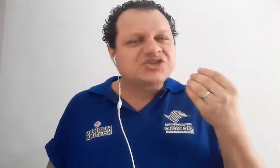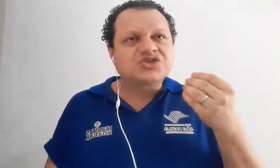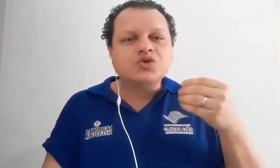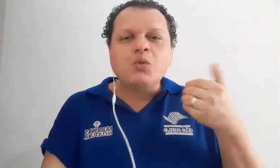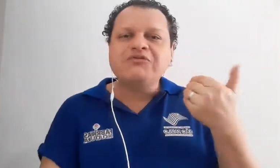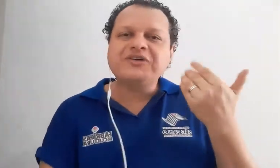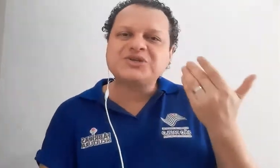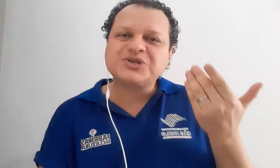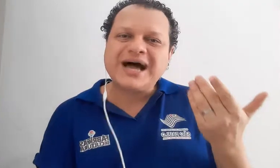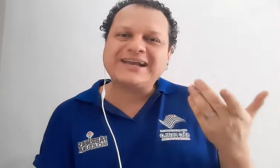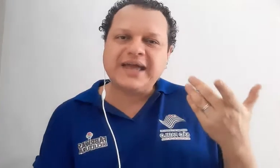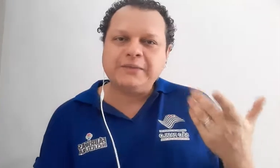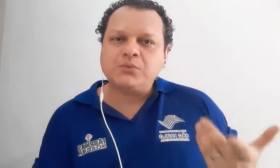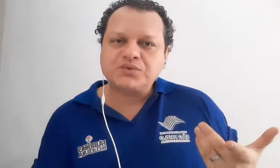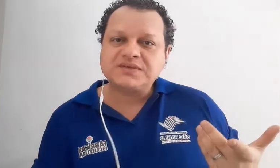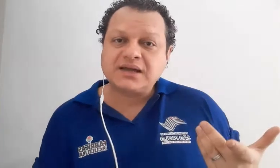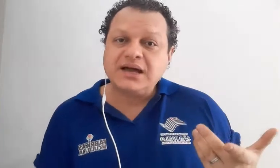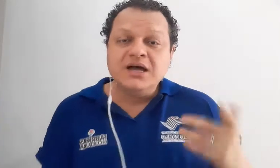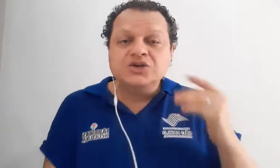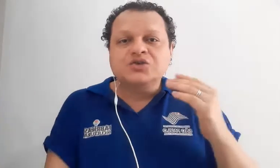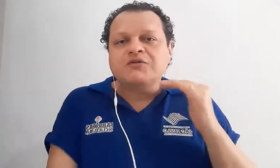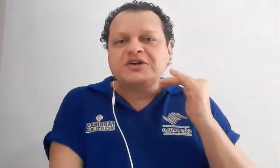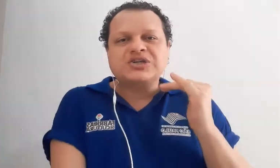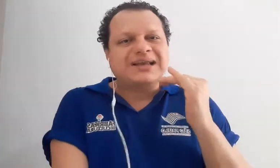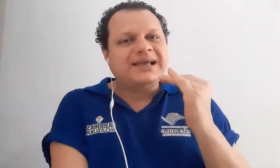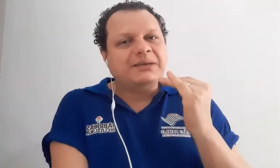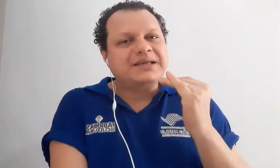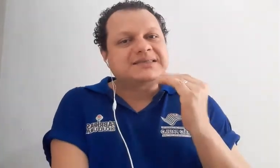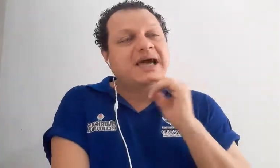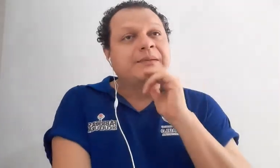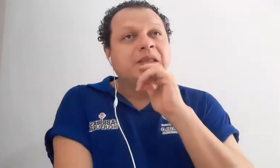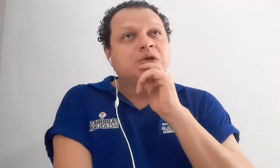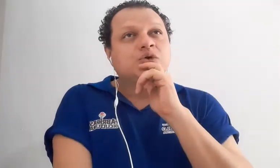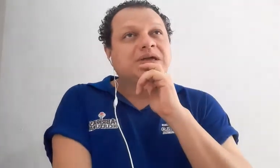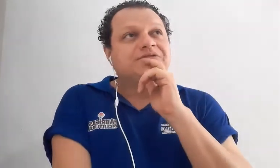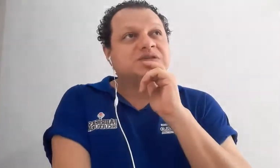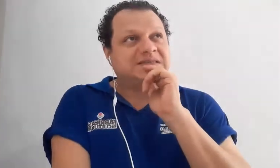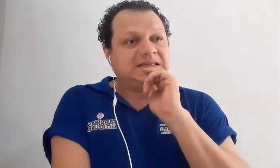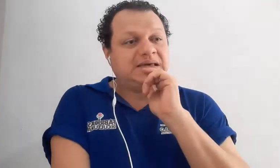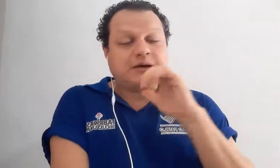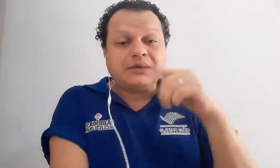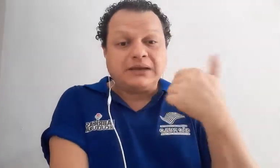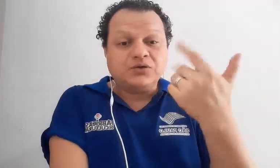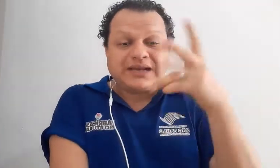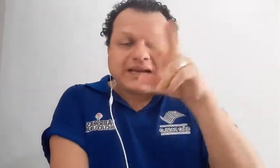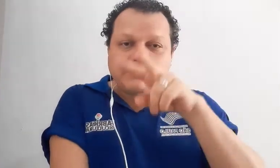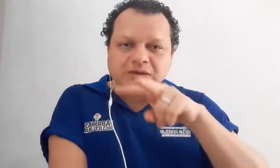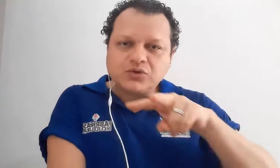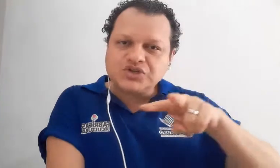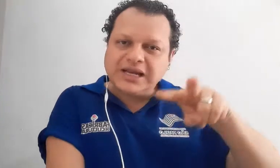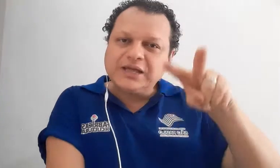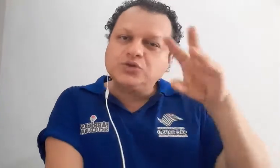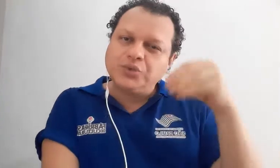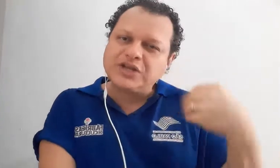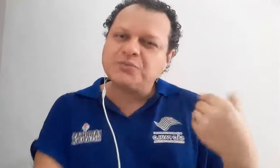solfejar em música? Solfejar nada mais é do que você... No treinamento de leitura de